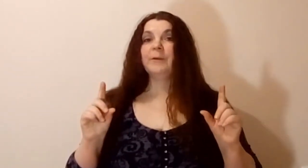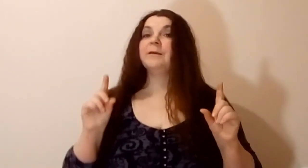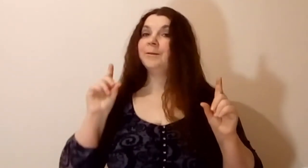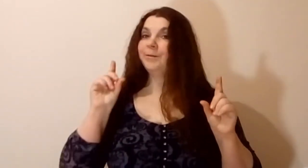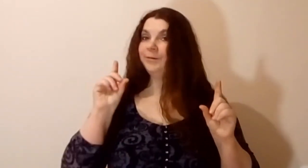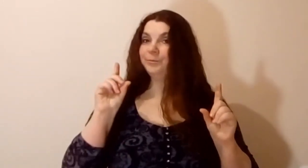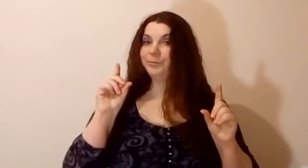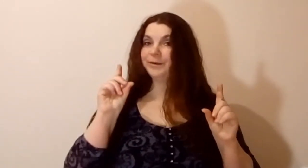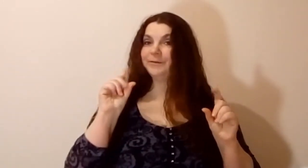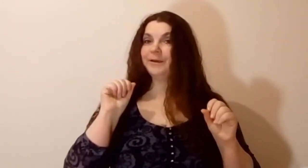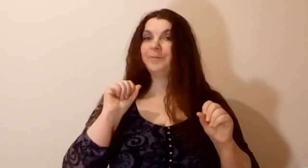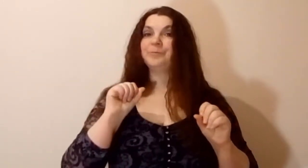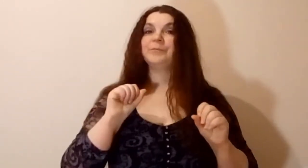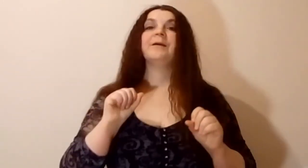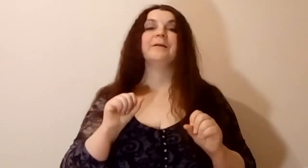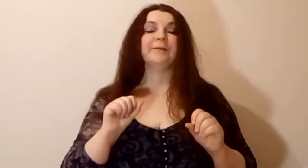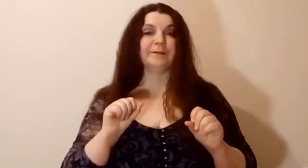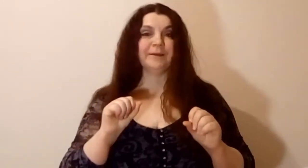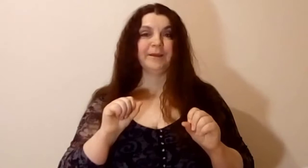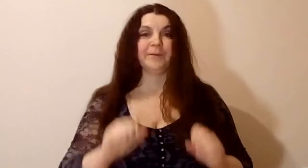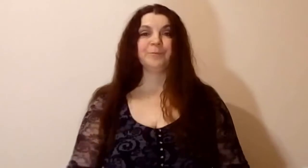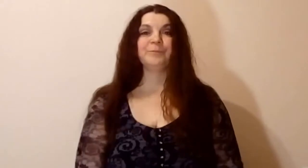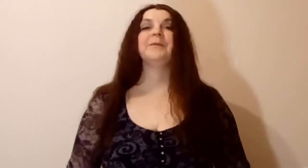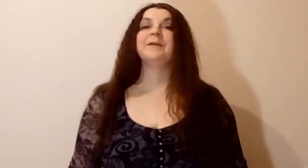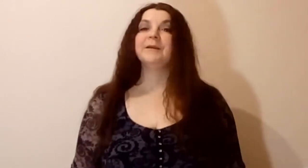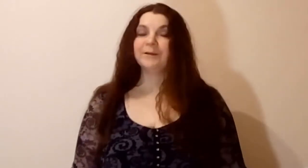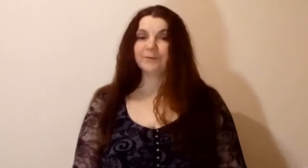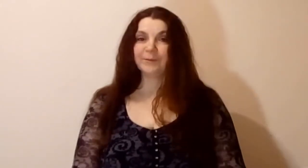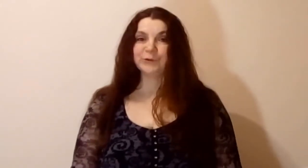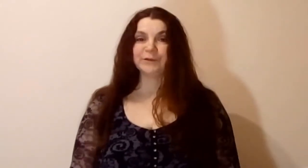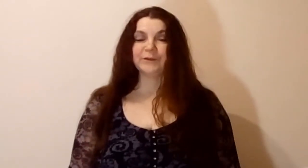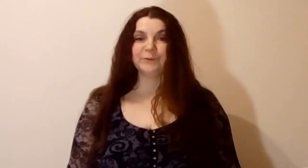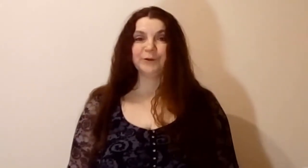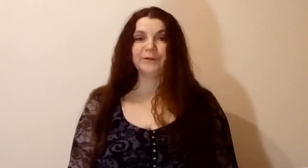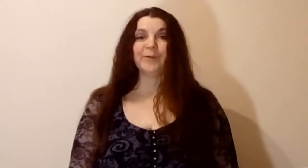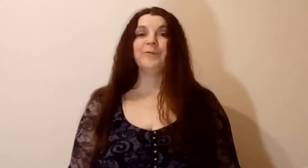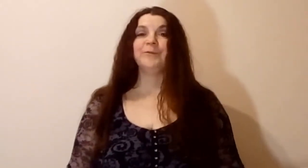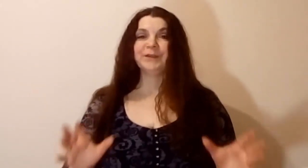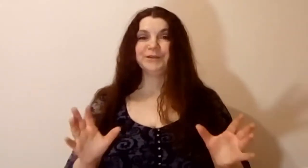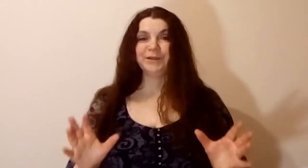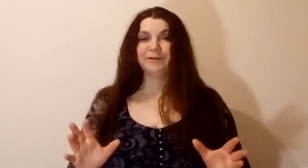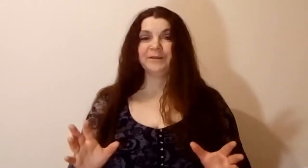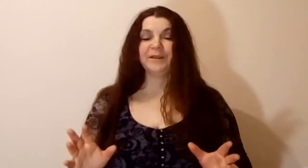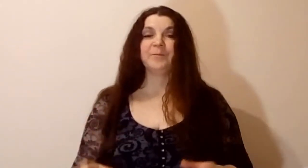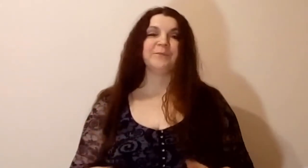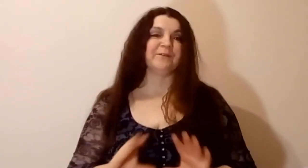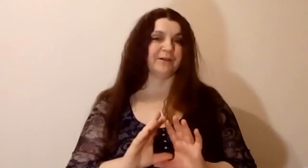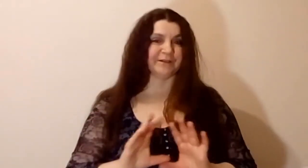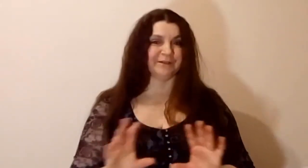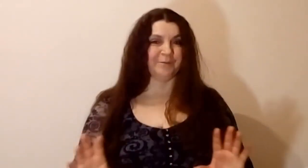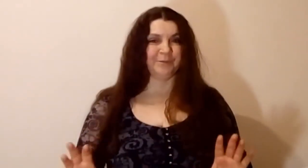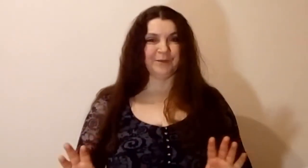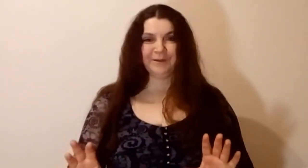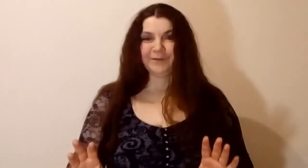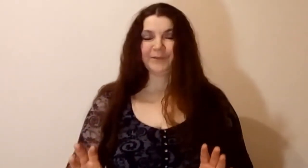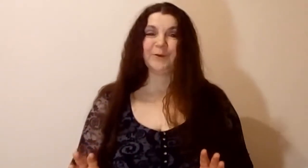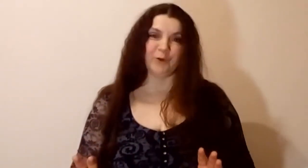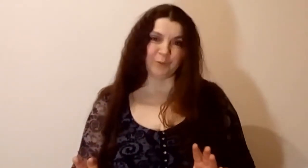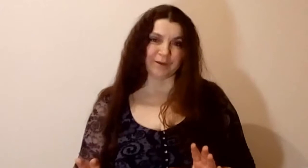первое задание. Вам нужно сегодня в течение дня, не важно, знакомые